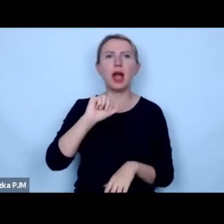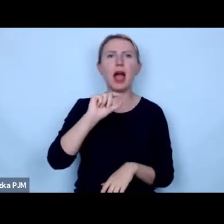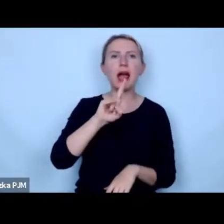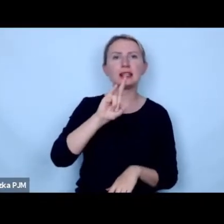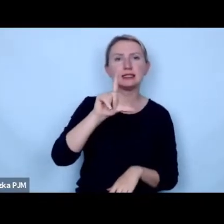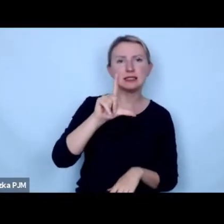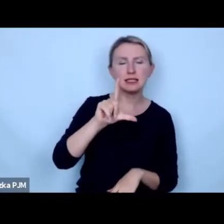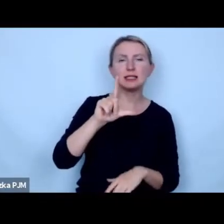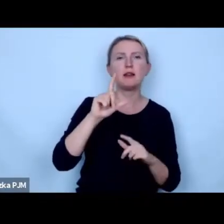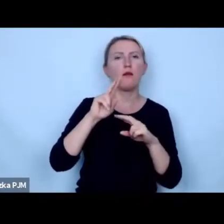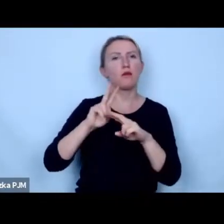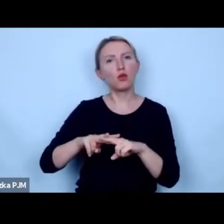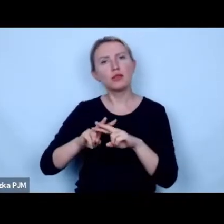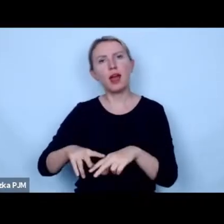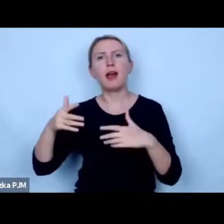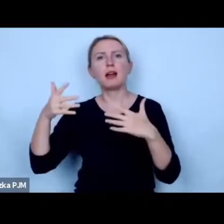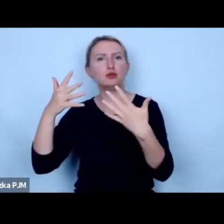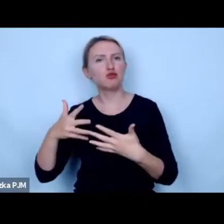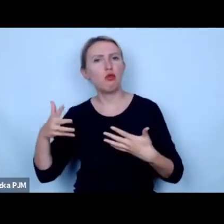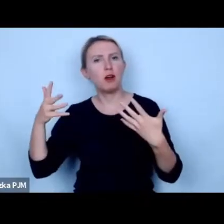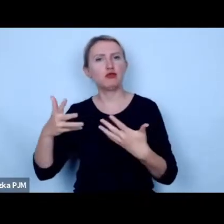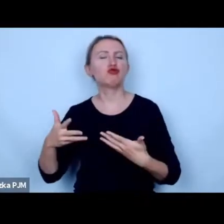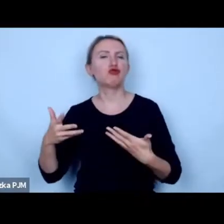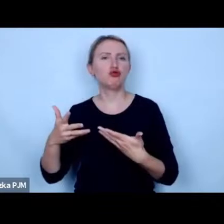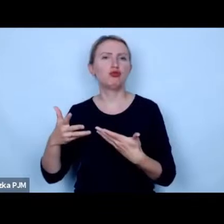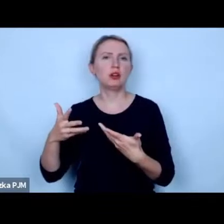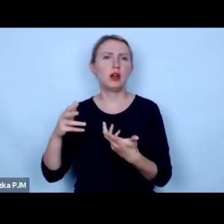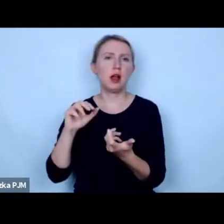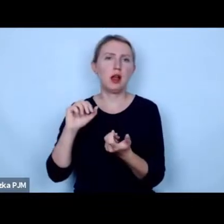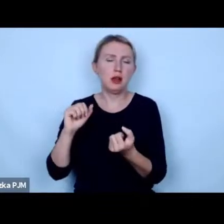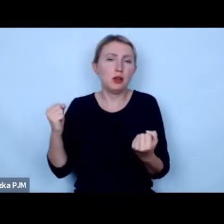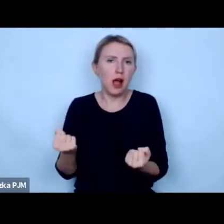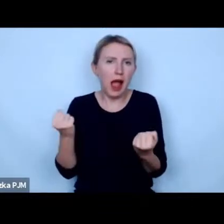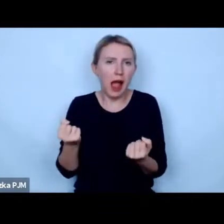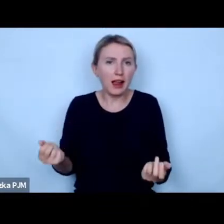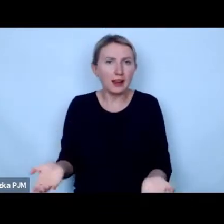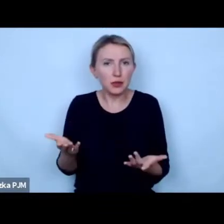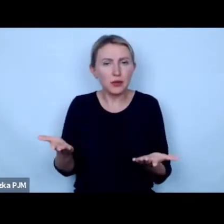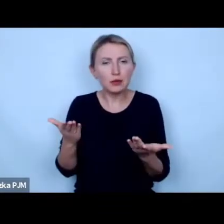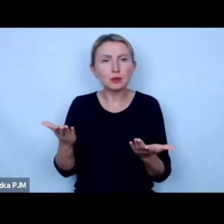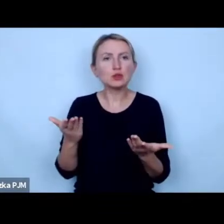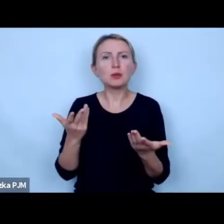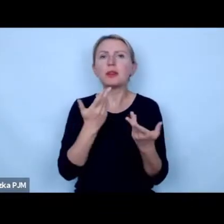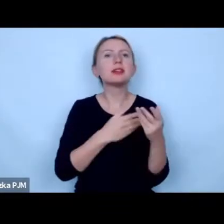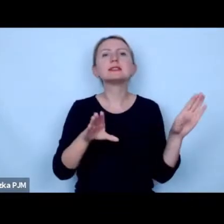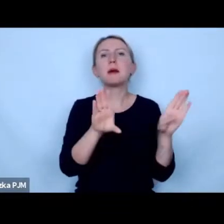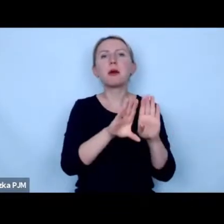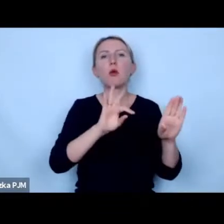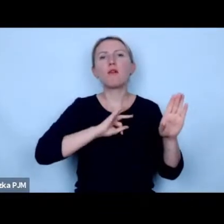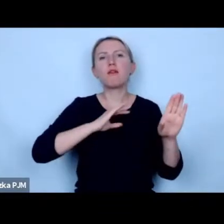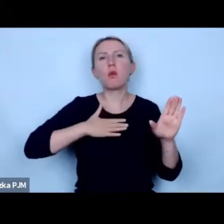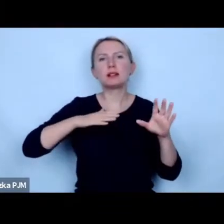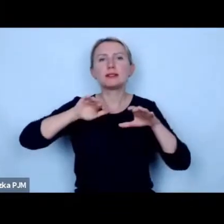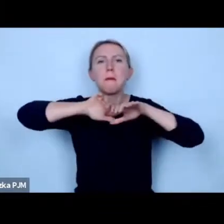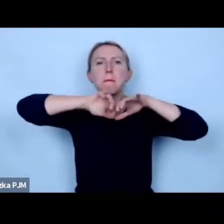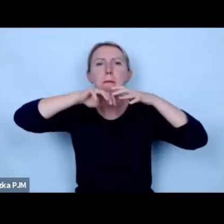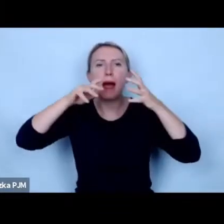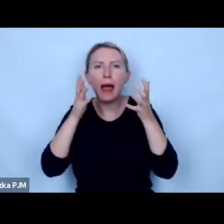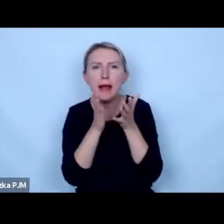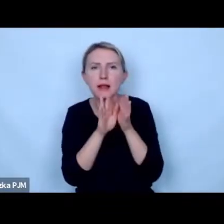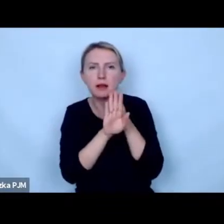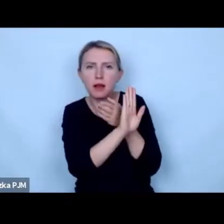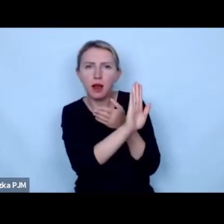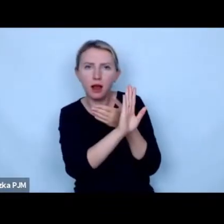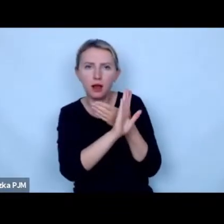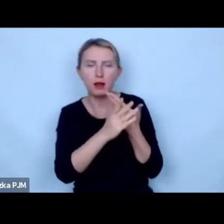fundacje stowarzyszenia by się aktywizowały by nie zamykały się we własnej bańce znaczy we własnej